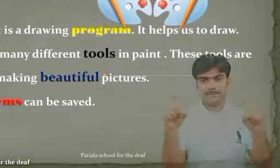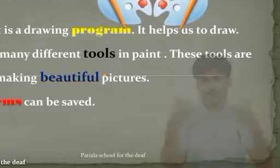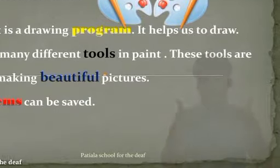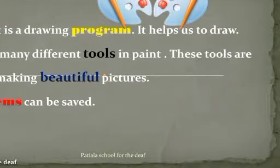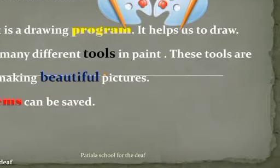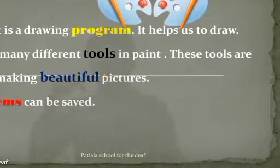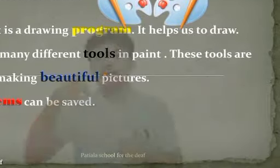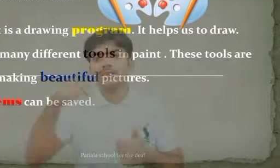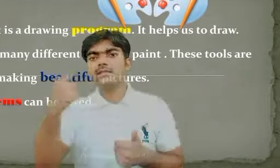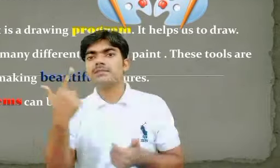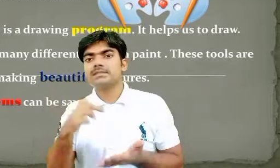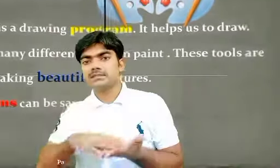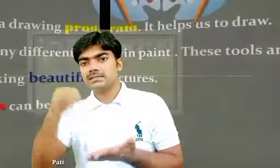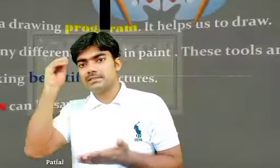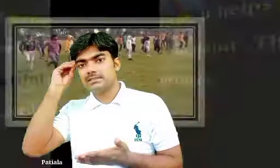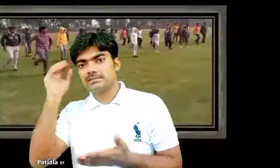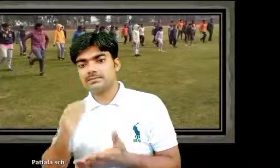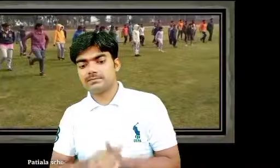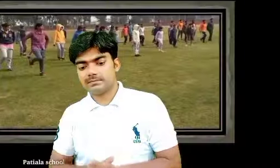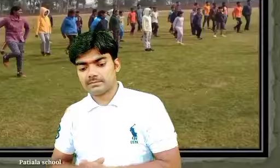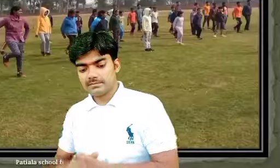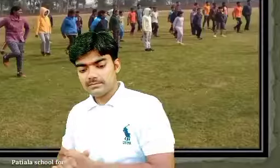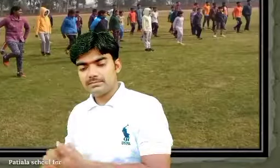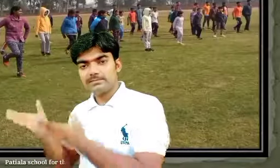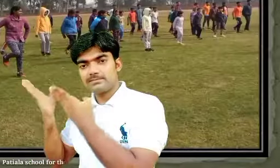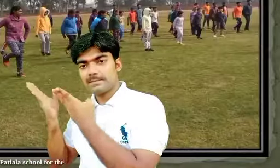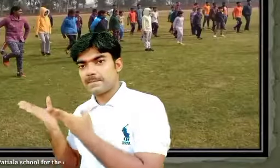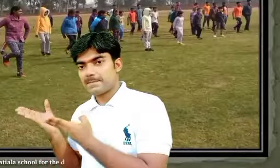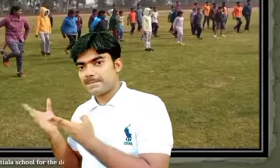बनी पिक्चर को हम से भी कर सकते हैं